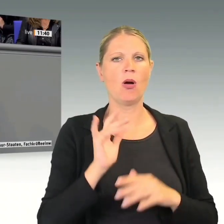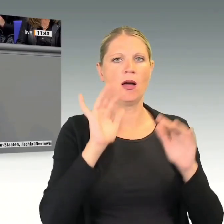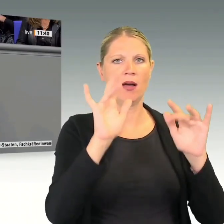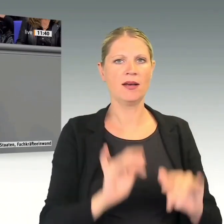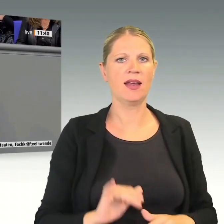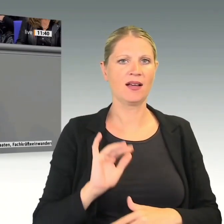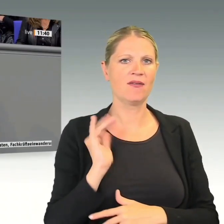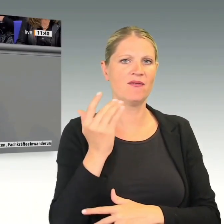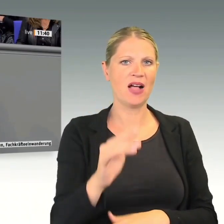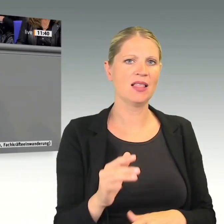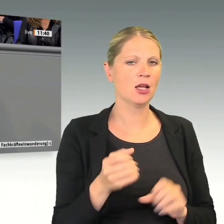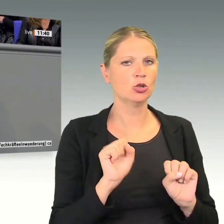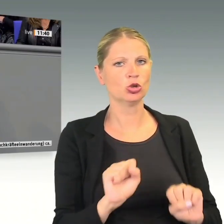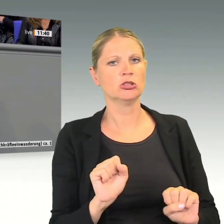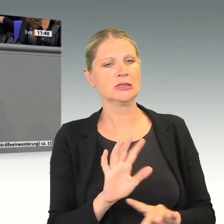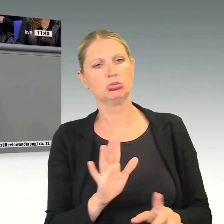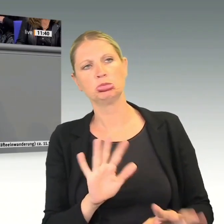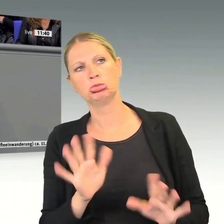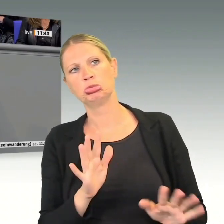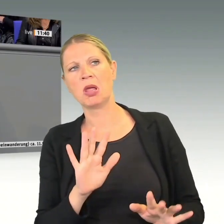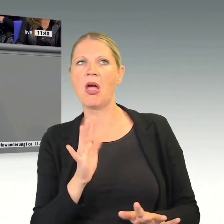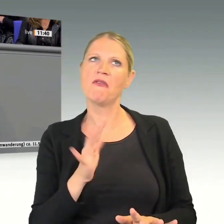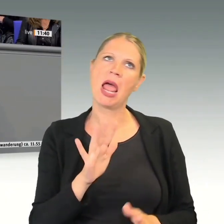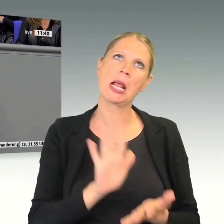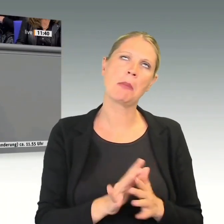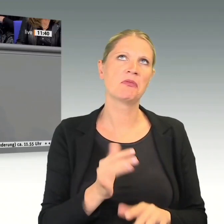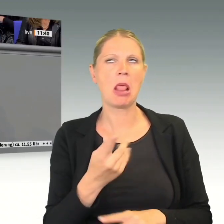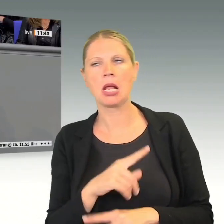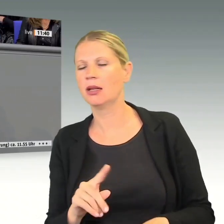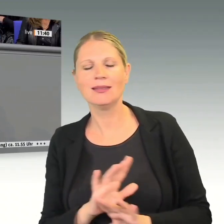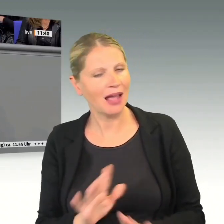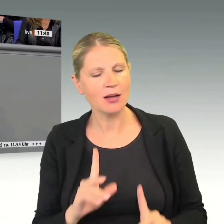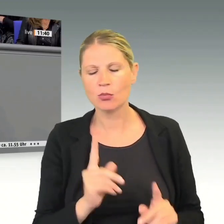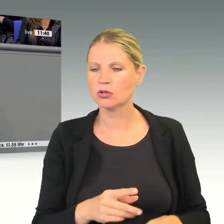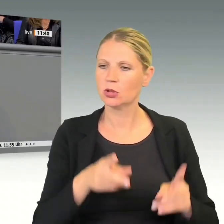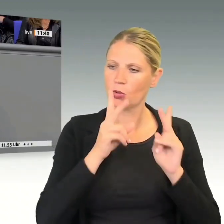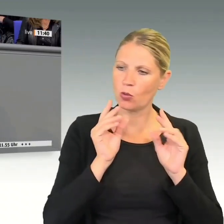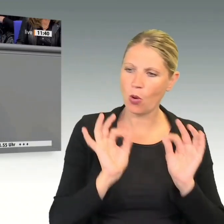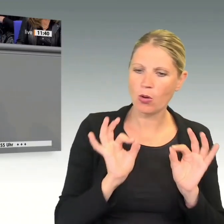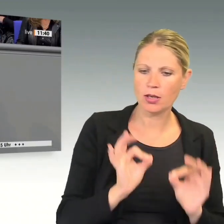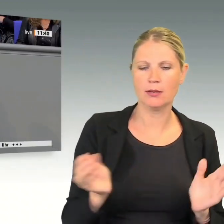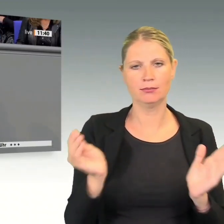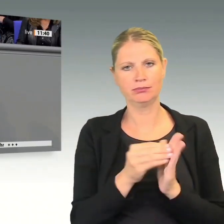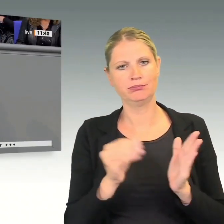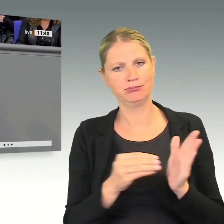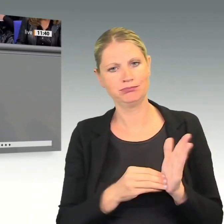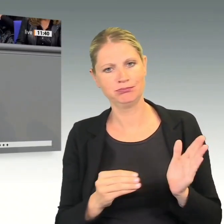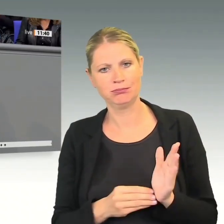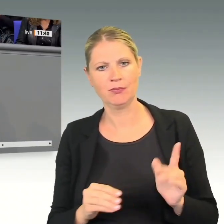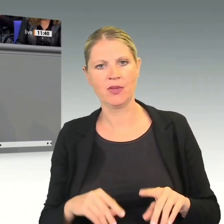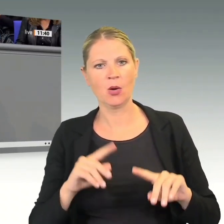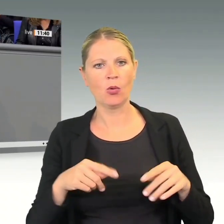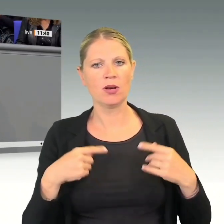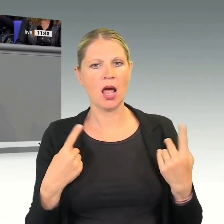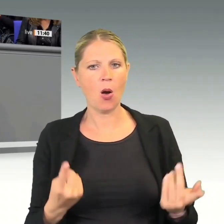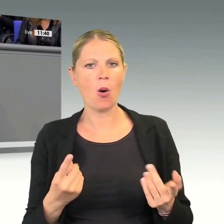nicht dem Zufall überlassen. Angebote, Ländern einen Ausweg aus der Verschuldungsspirale aufzeigen und eine breite